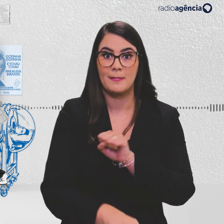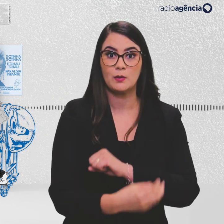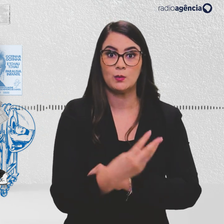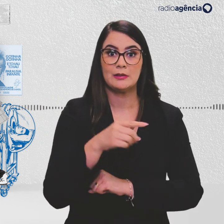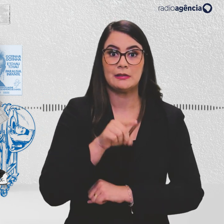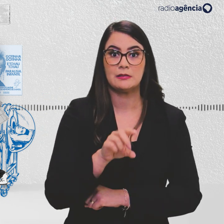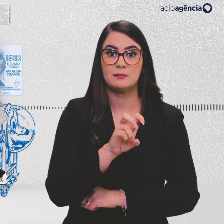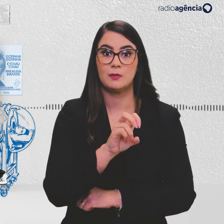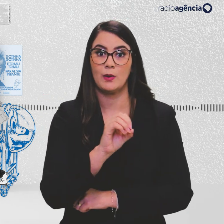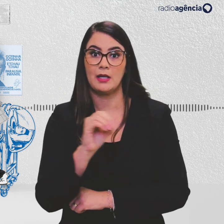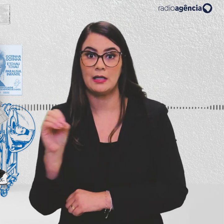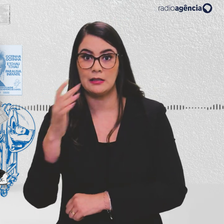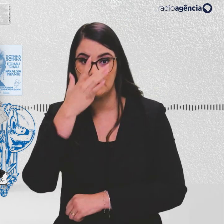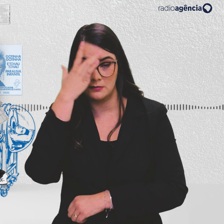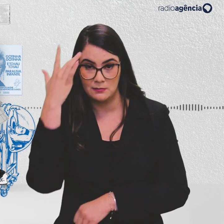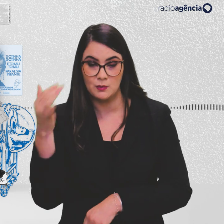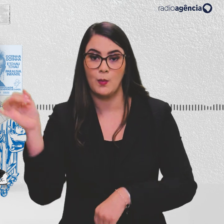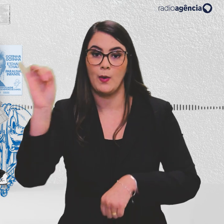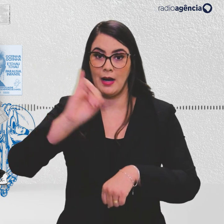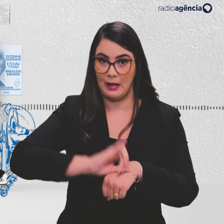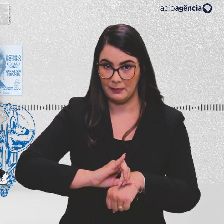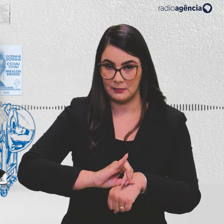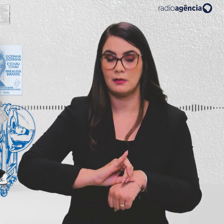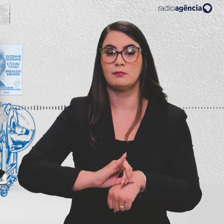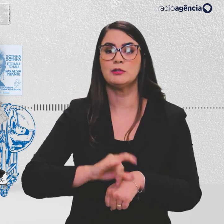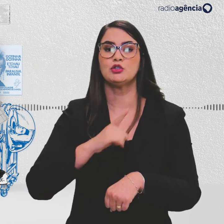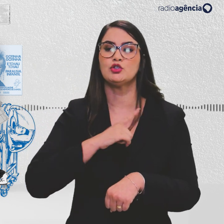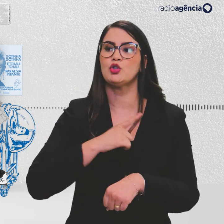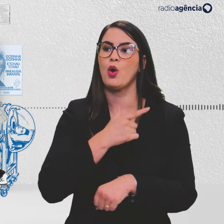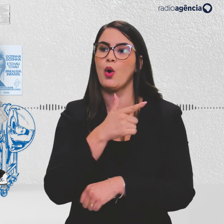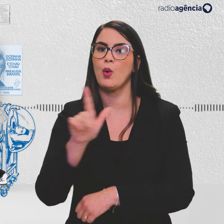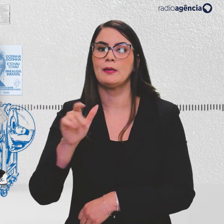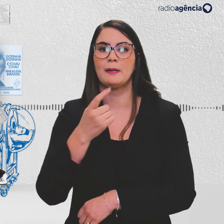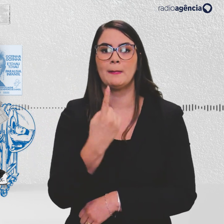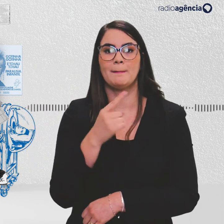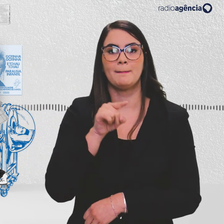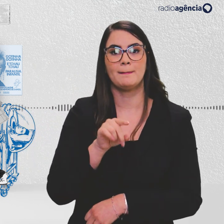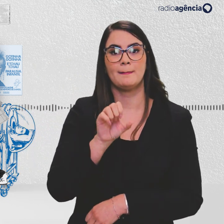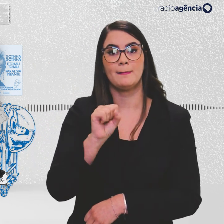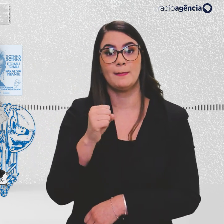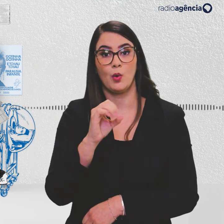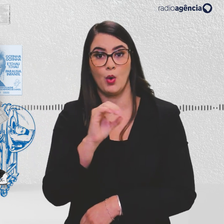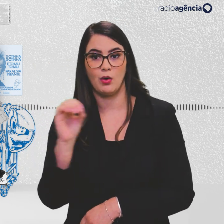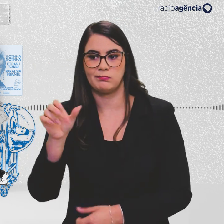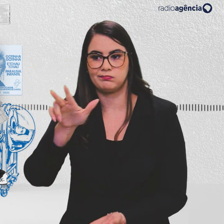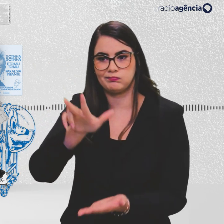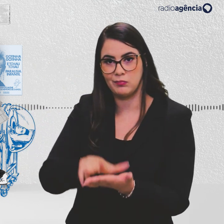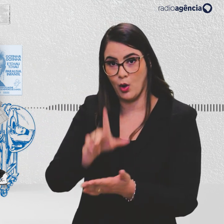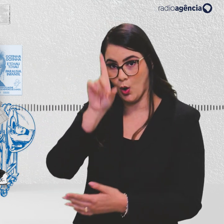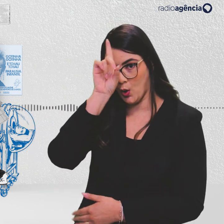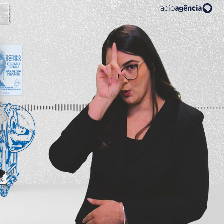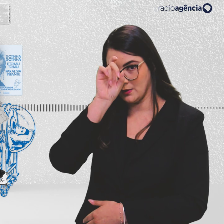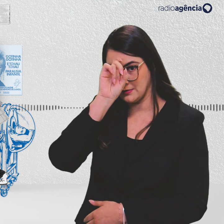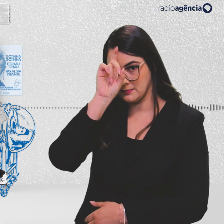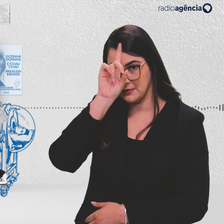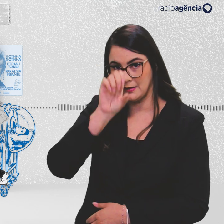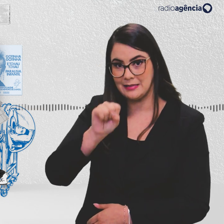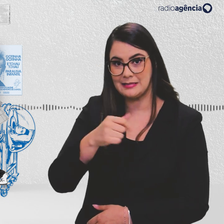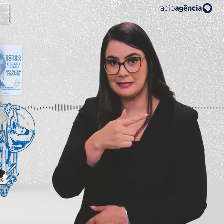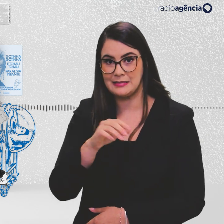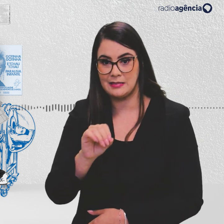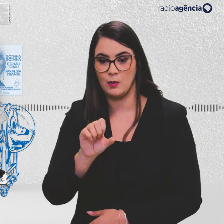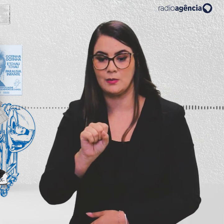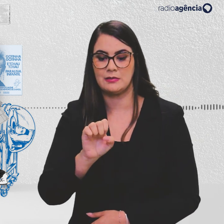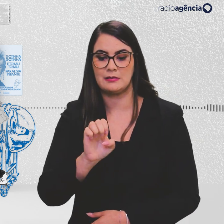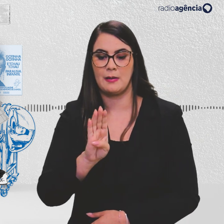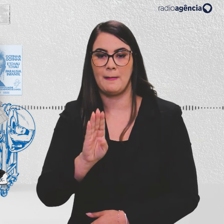.500 pessoas na capital e tinha outras 1.800 internadas só no Hospital São Sebastião, que era o